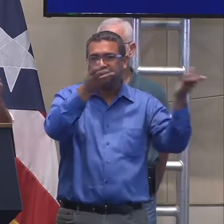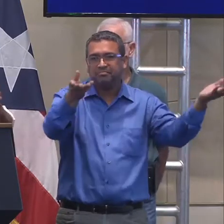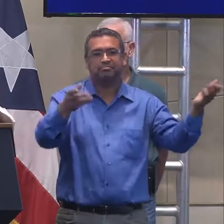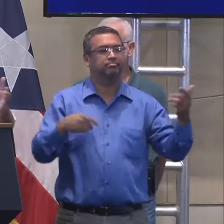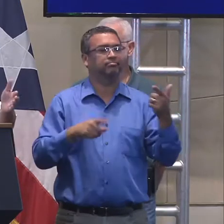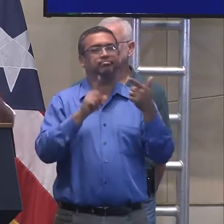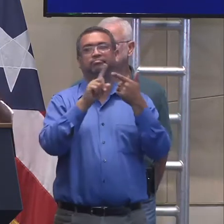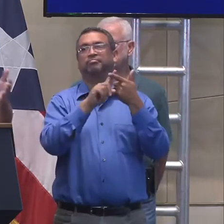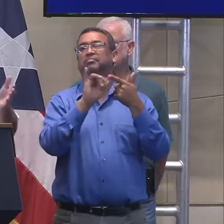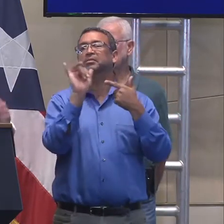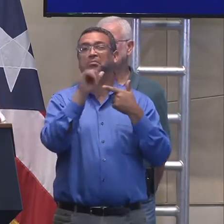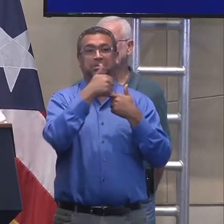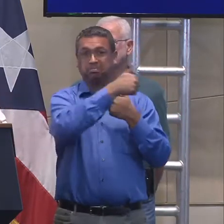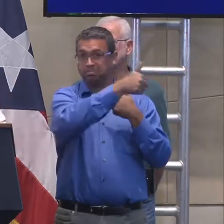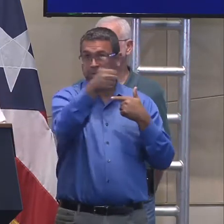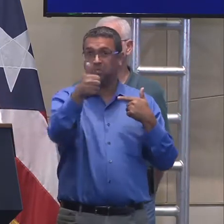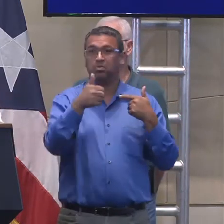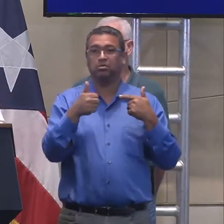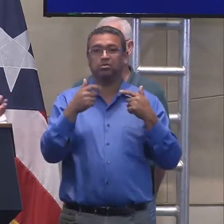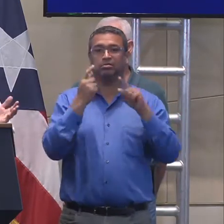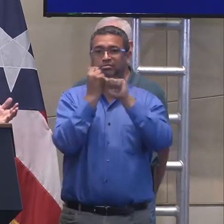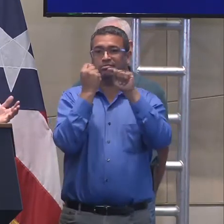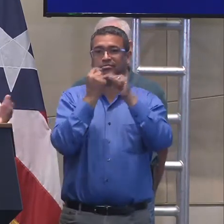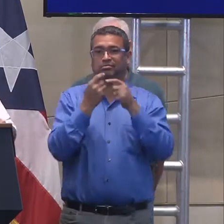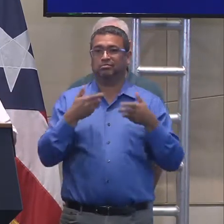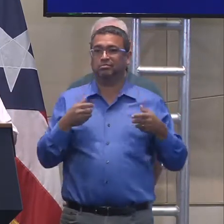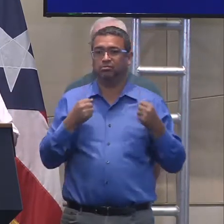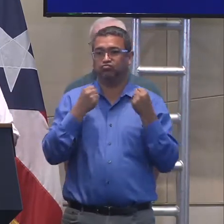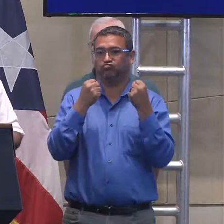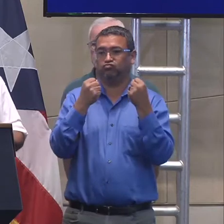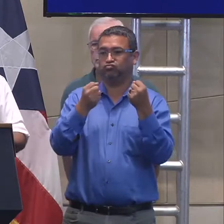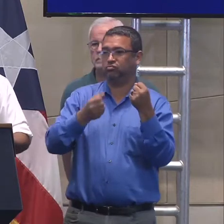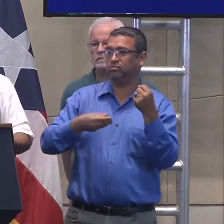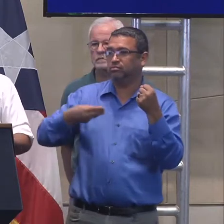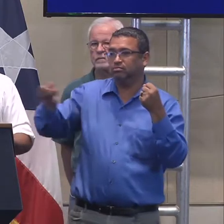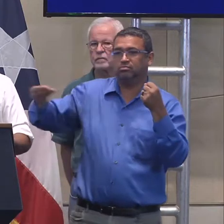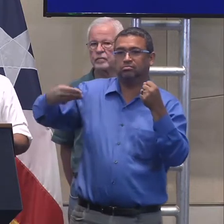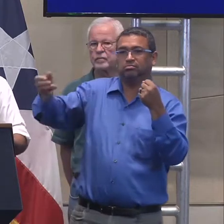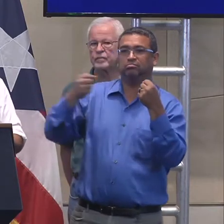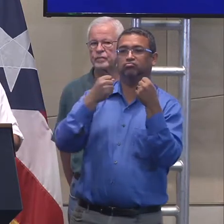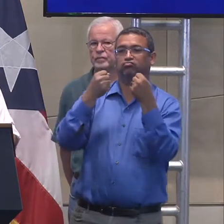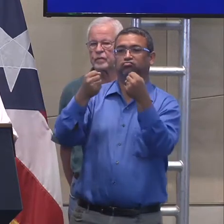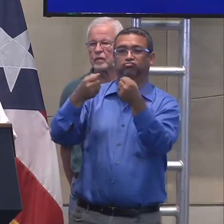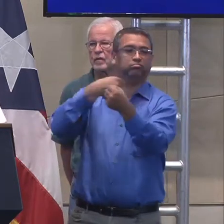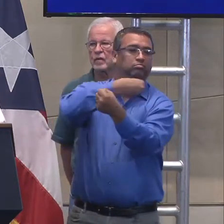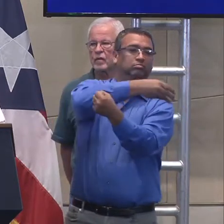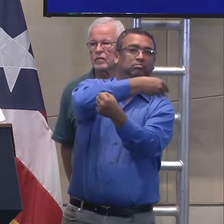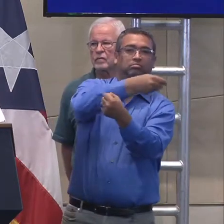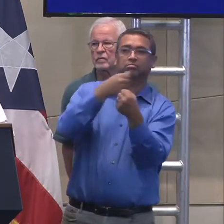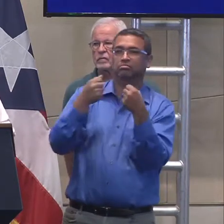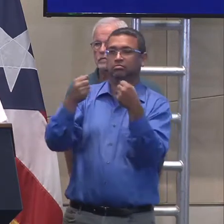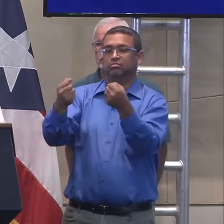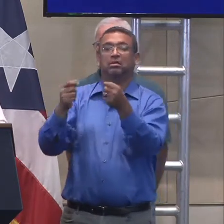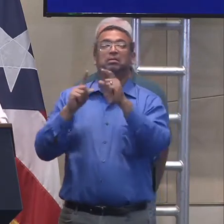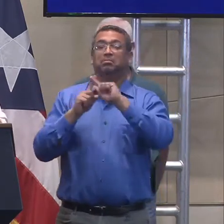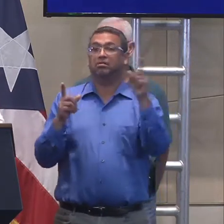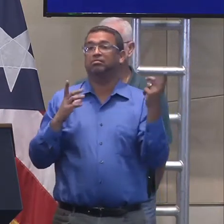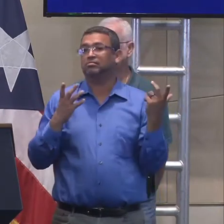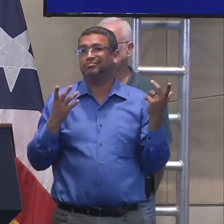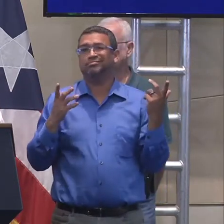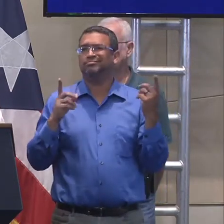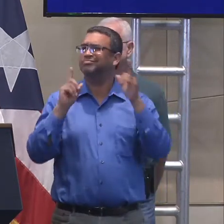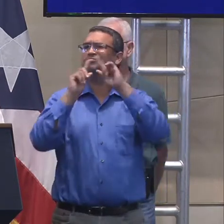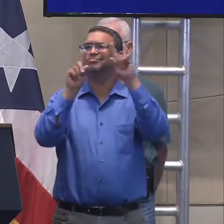rutas para distribuir, comida a los hogares. Eso está excelente. Lo que sí es que, eh, entendemos que, eh, mínimo debe haber